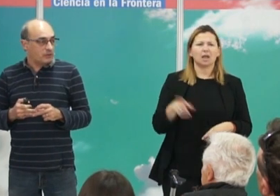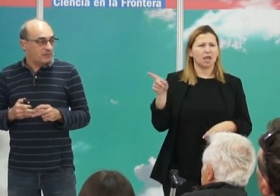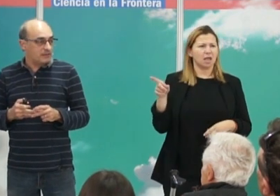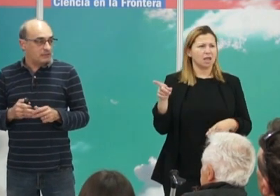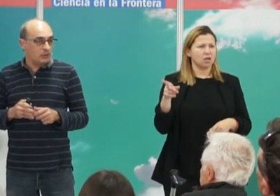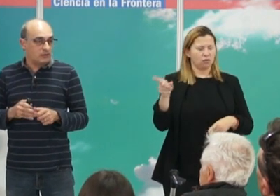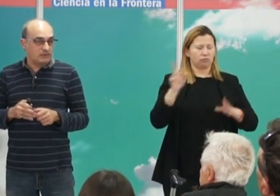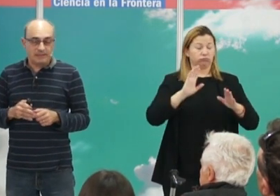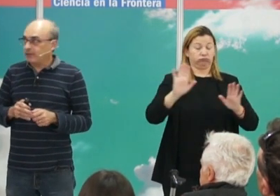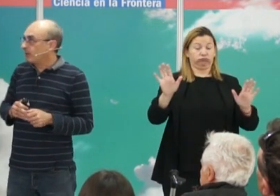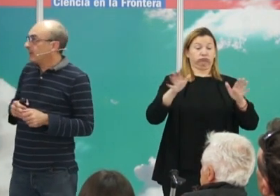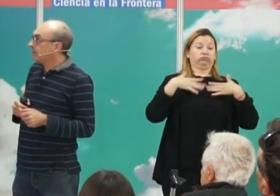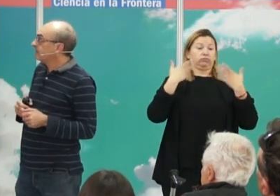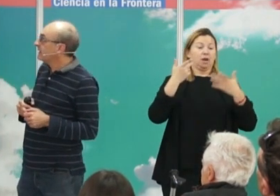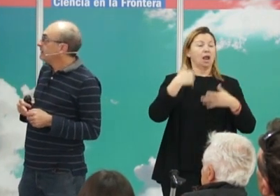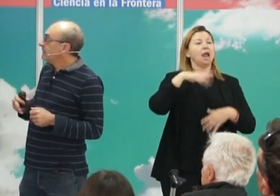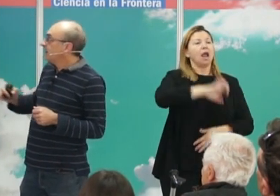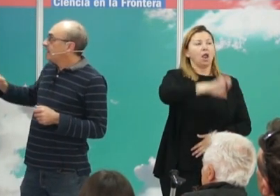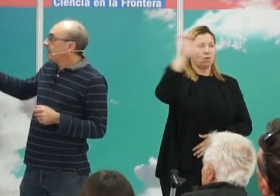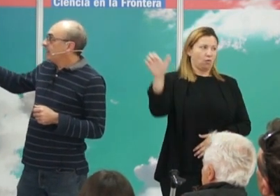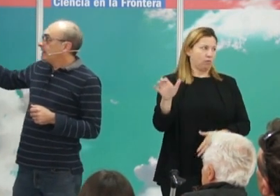impacto enorme en todo el continente europeo.